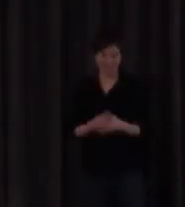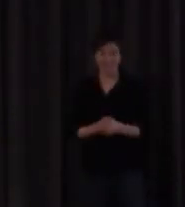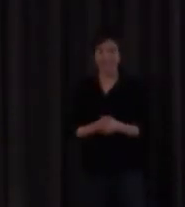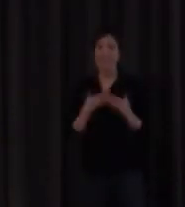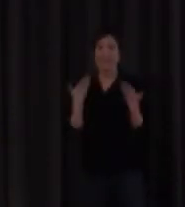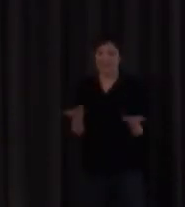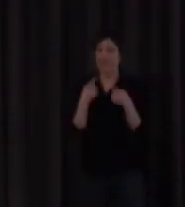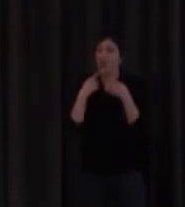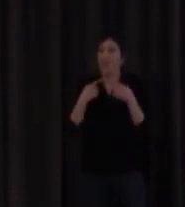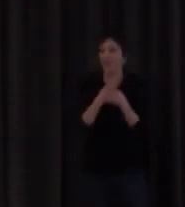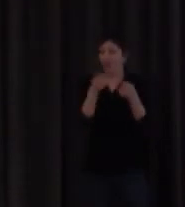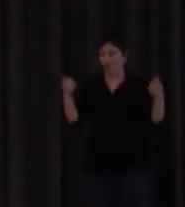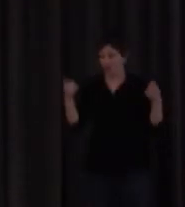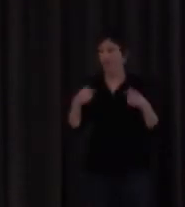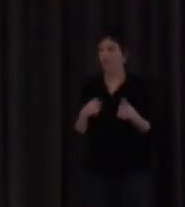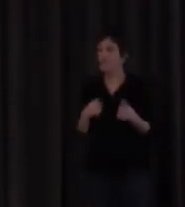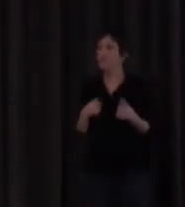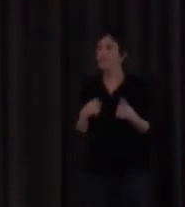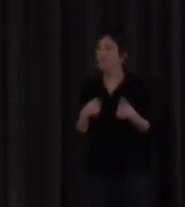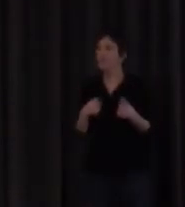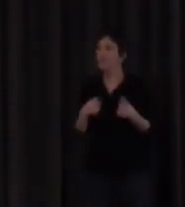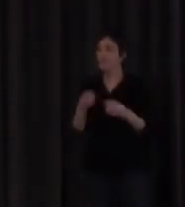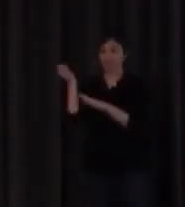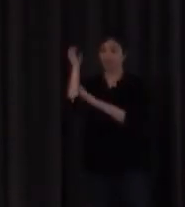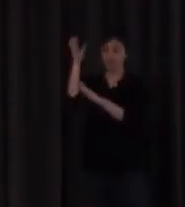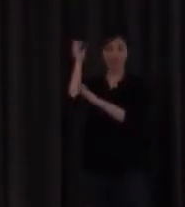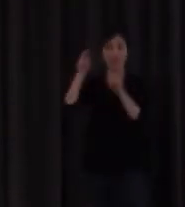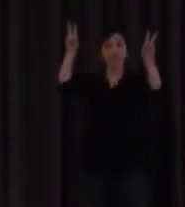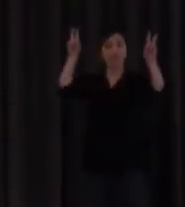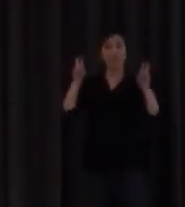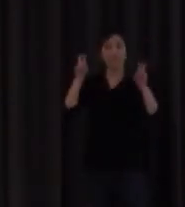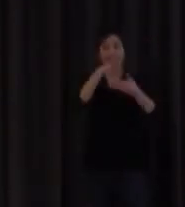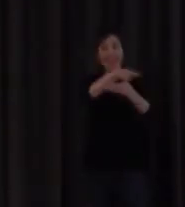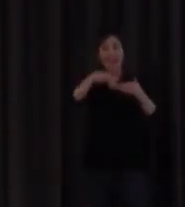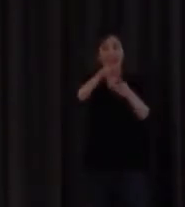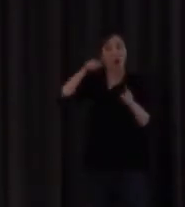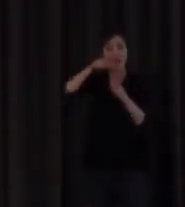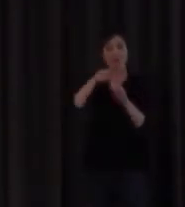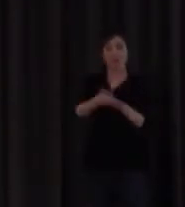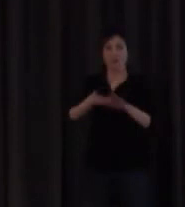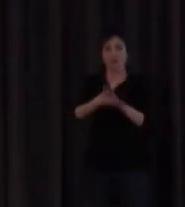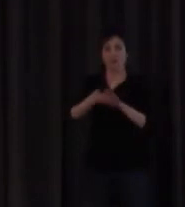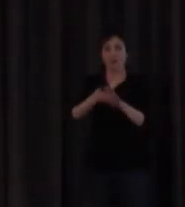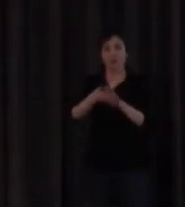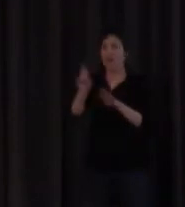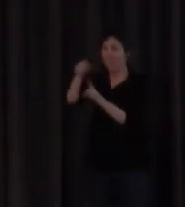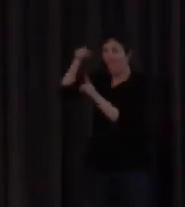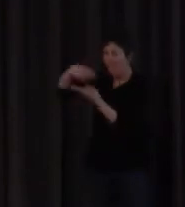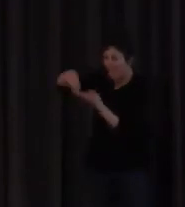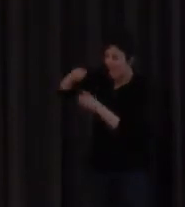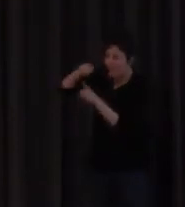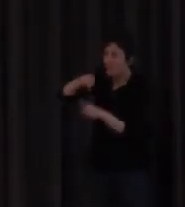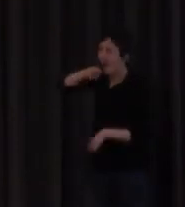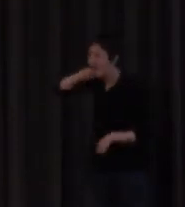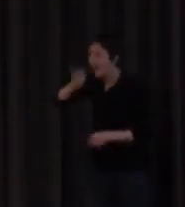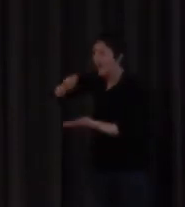Les decía que la ponencia de hoy versa en leer para asignar, más que leer para hablar o leer